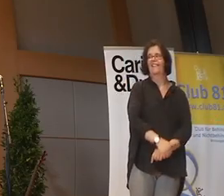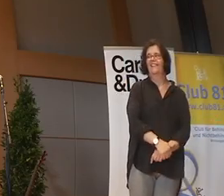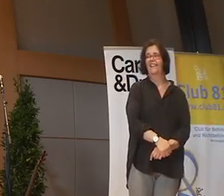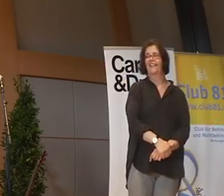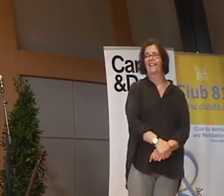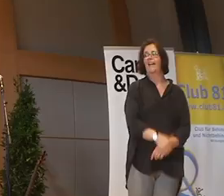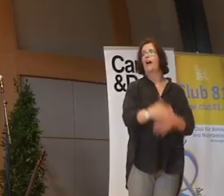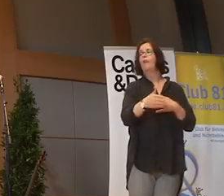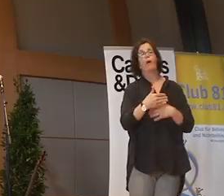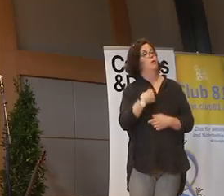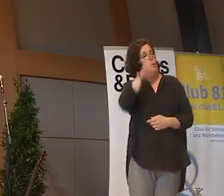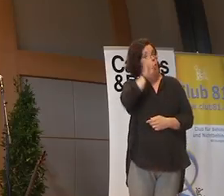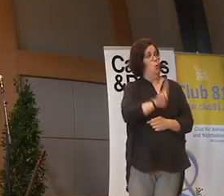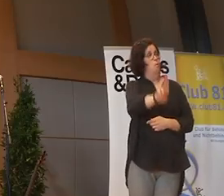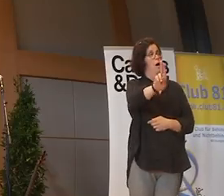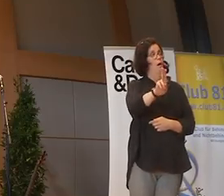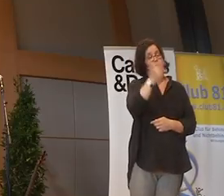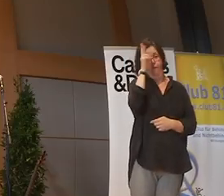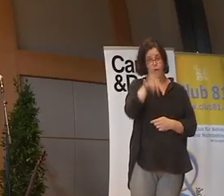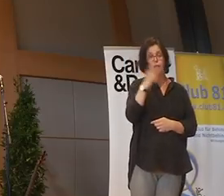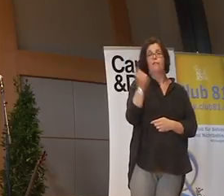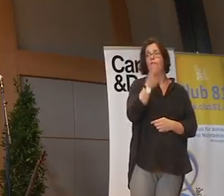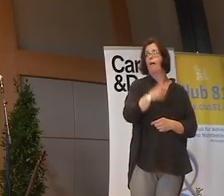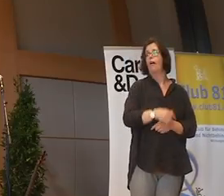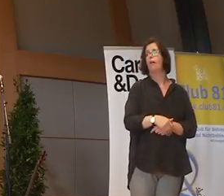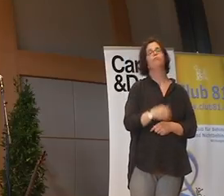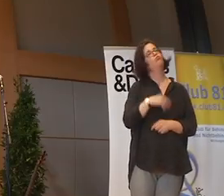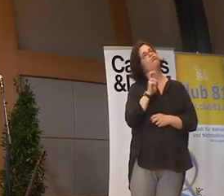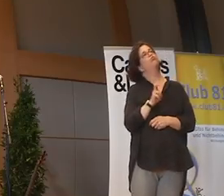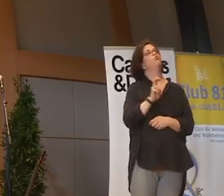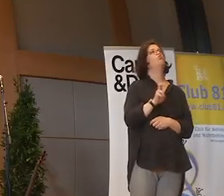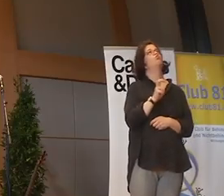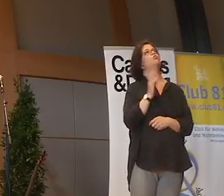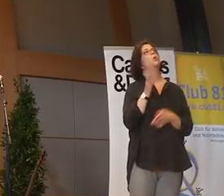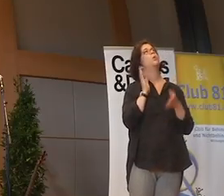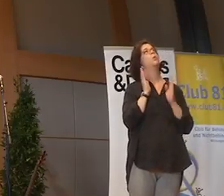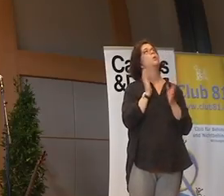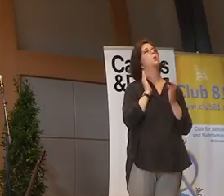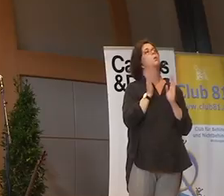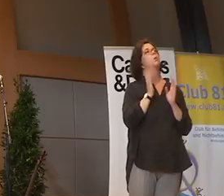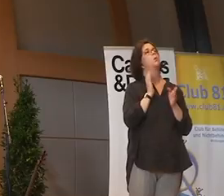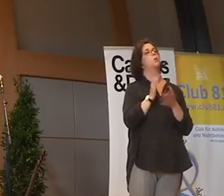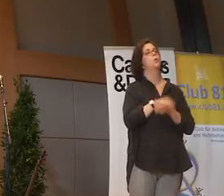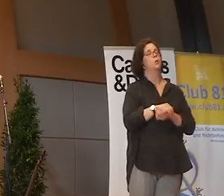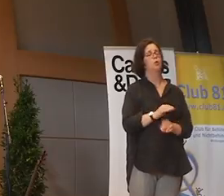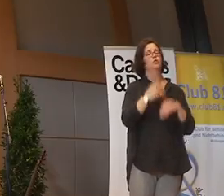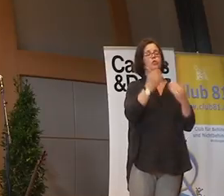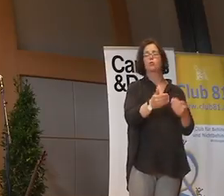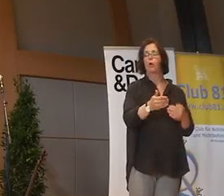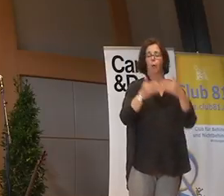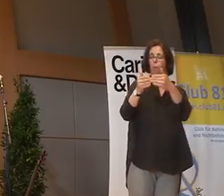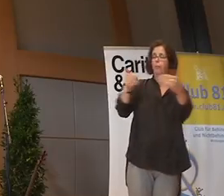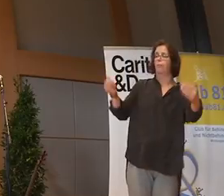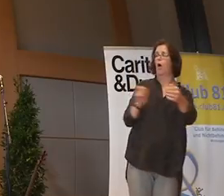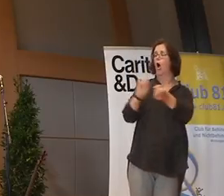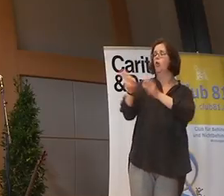Also, wenn ich zum Beispiel in die U-Bahn einsteige in Wien, ihr sitzt dann in der U-Bahn, die fährt los, die nächste Station, sie gehen auf, Leute